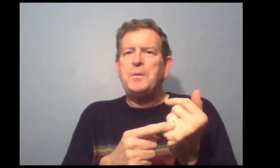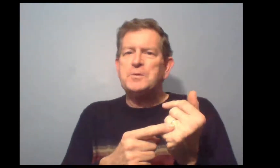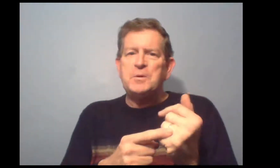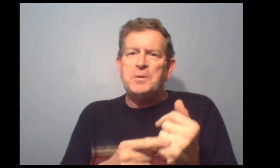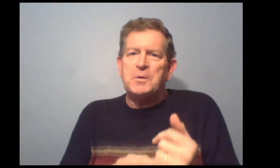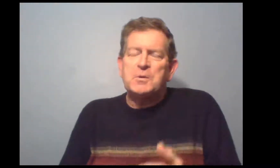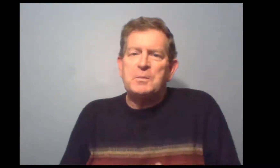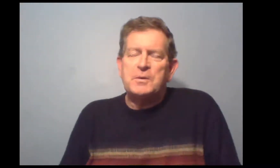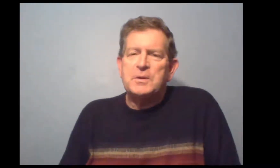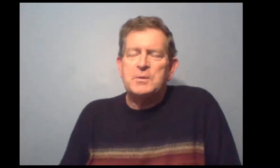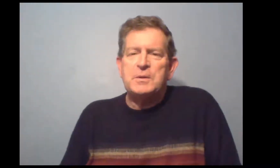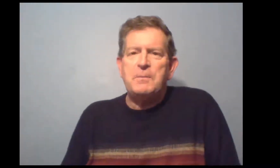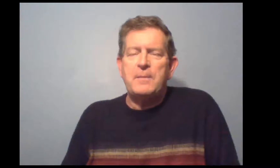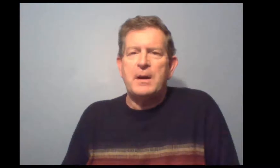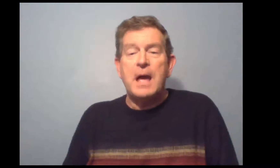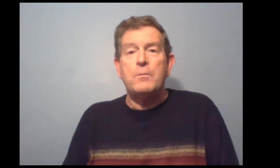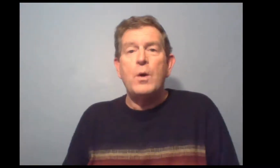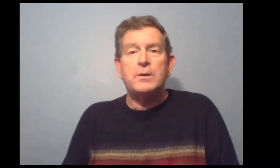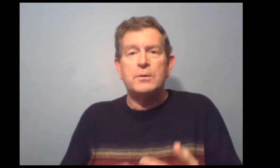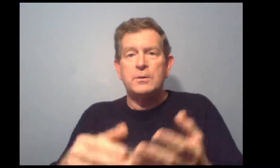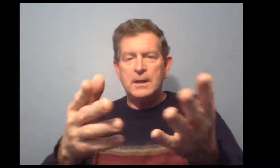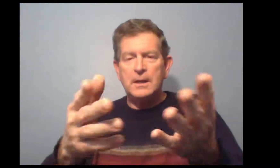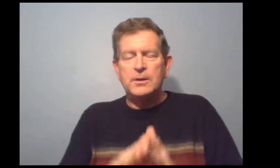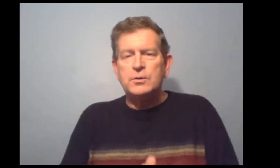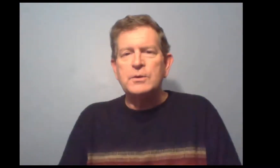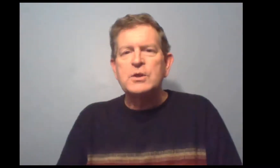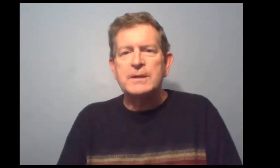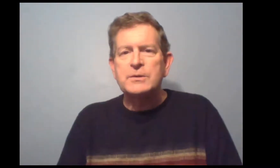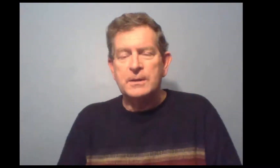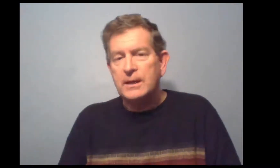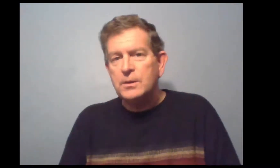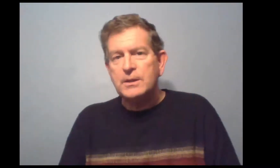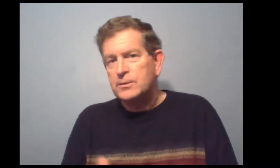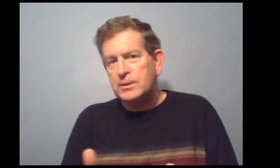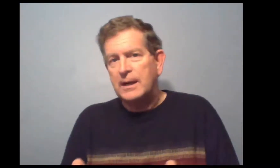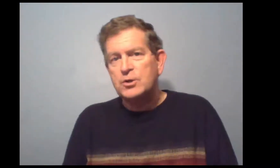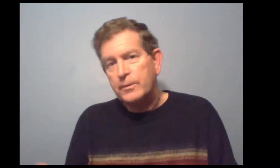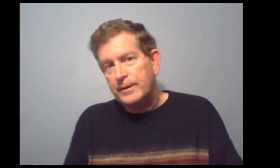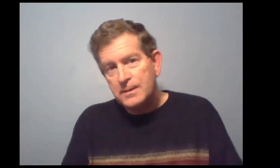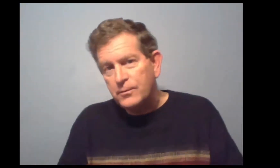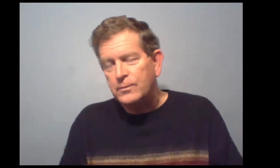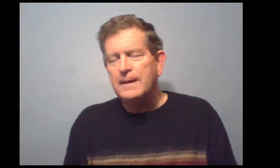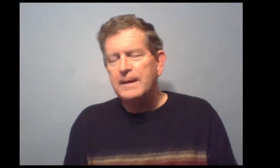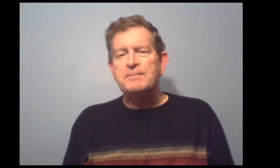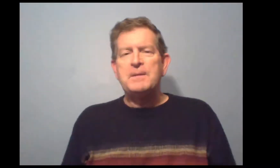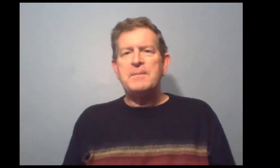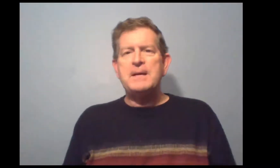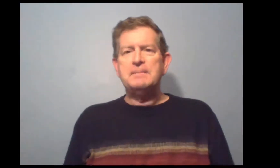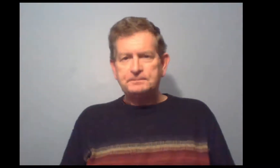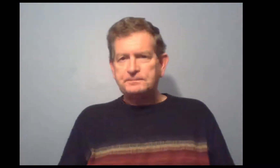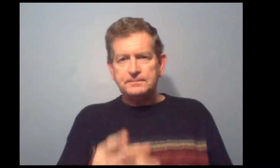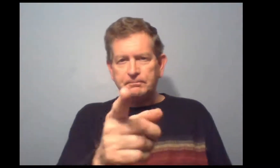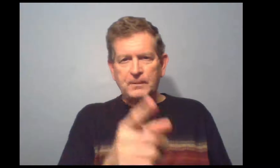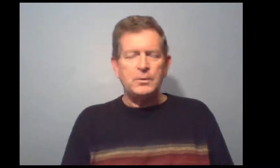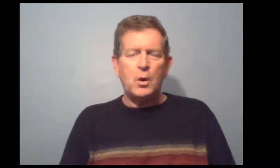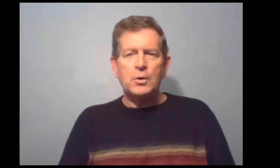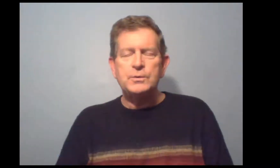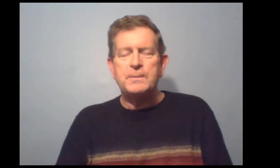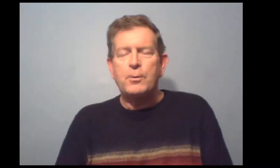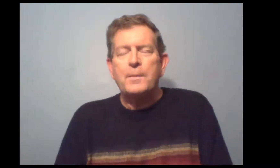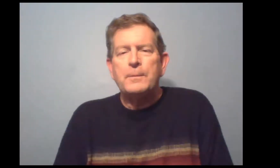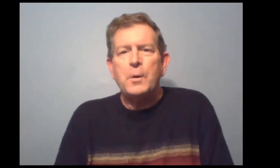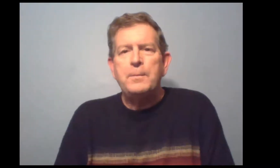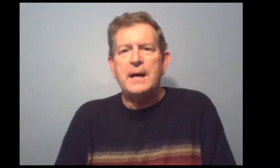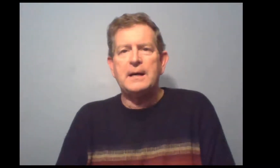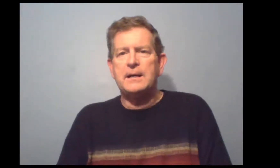Je pense que non. Je pense que tu n'es pas marié, à moins que tu ne sois un adulte. Et en ce cas-là, je devrais dire vous. Mais, non,